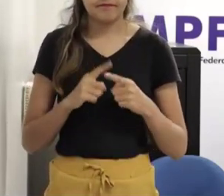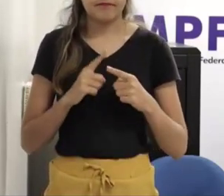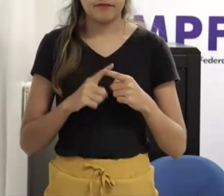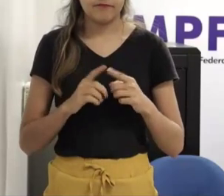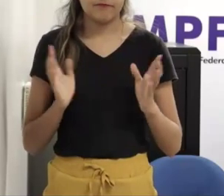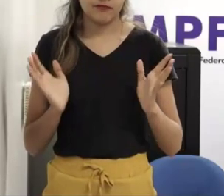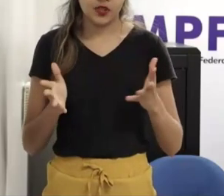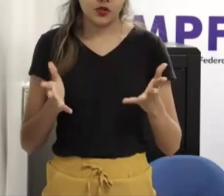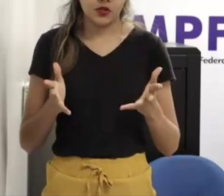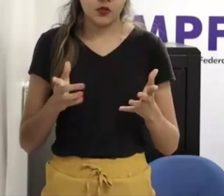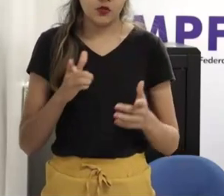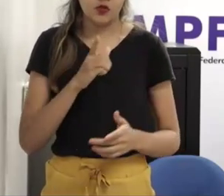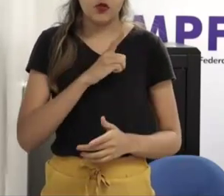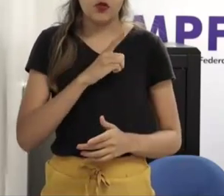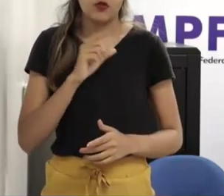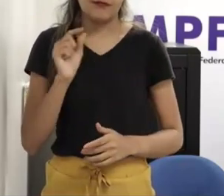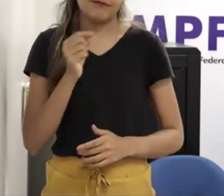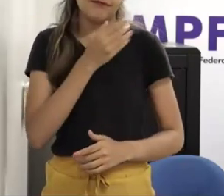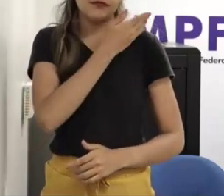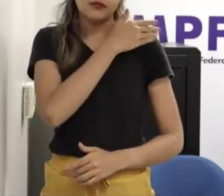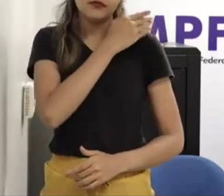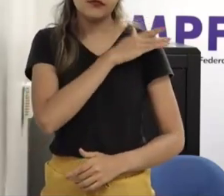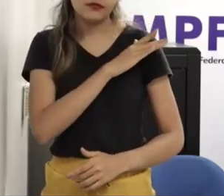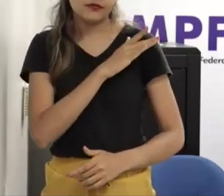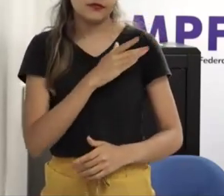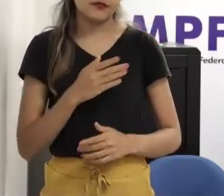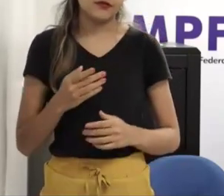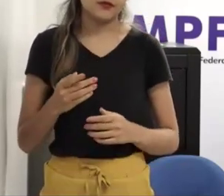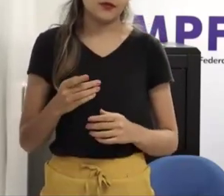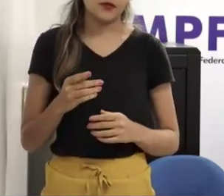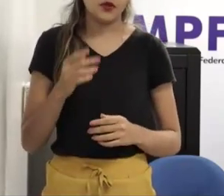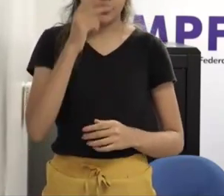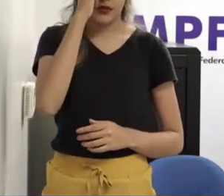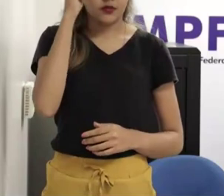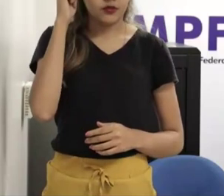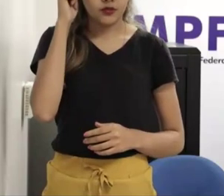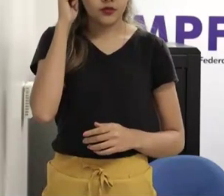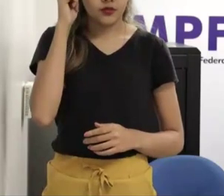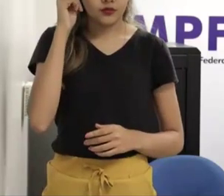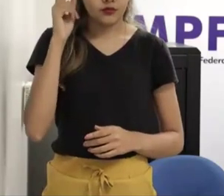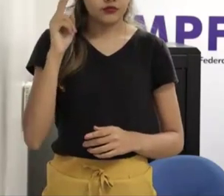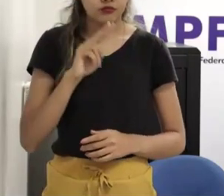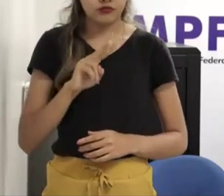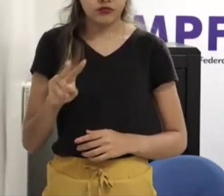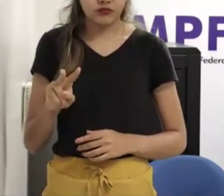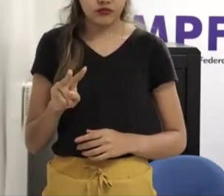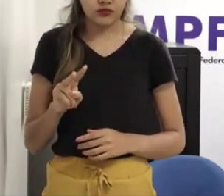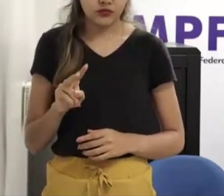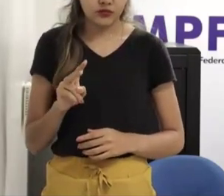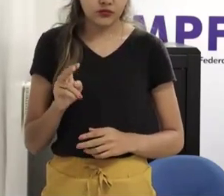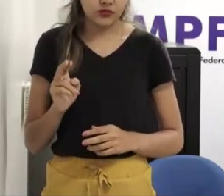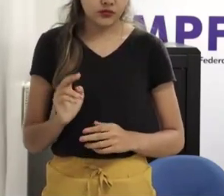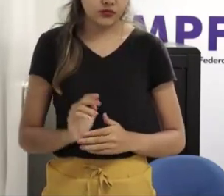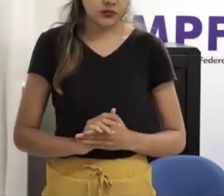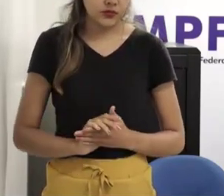estruturas familiares e tudo mais como é que elas são feitas e de novo eu